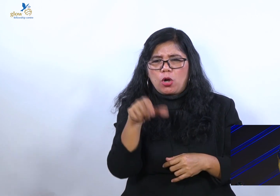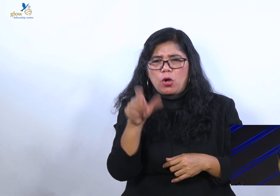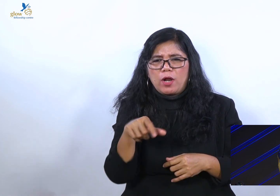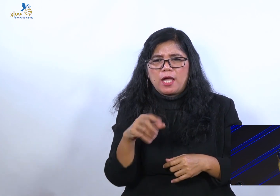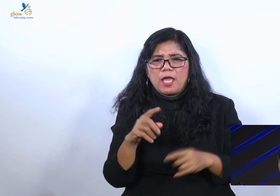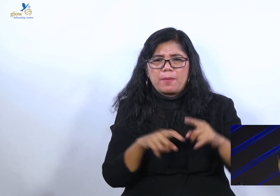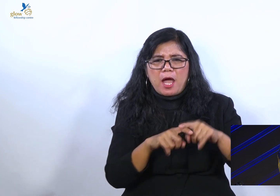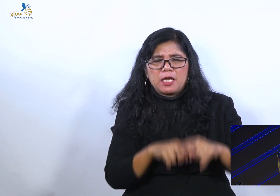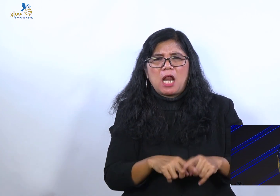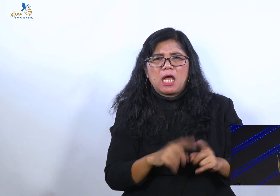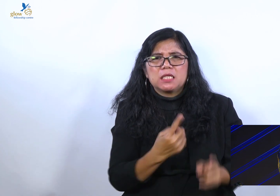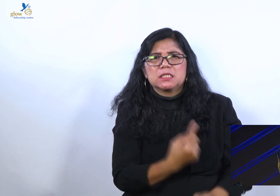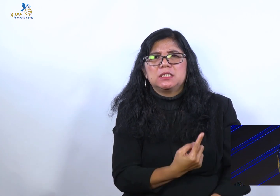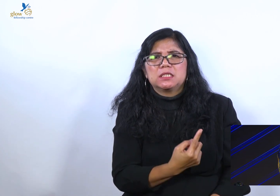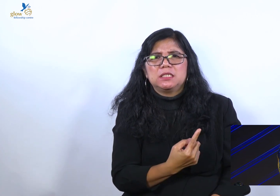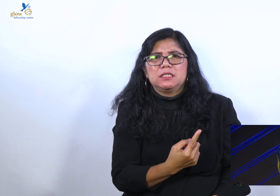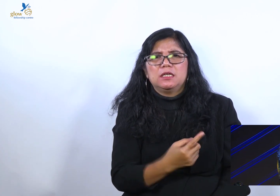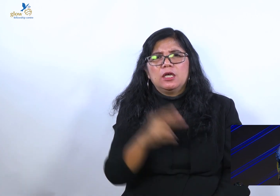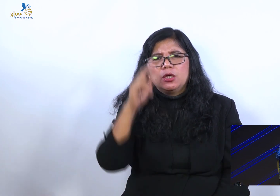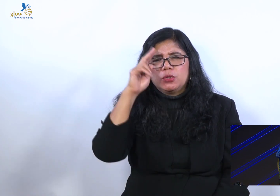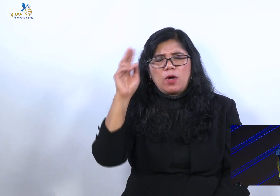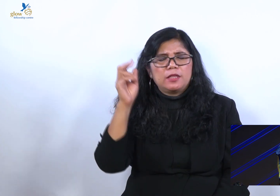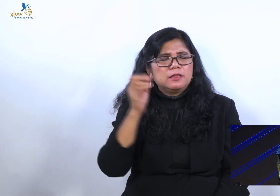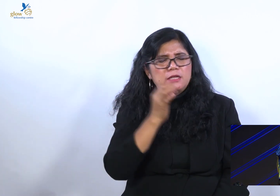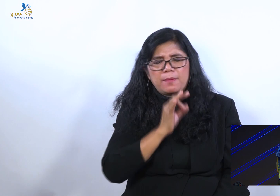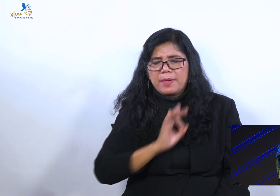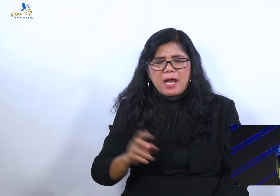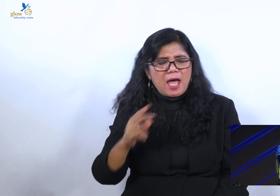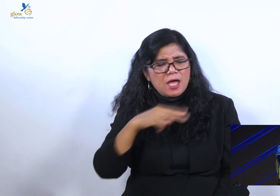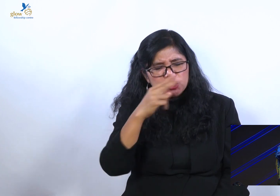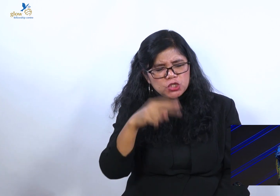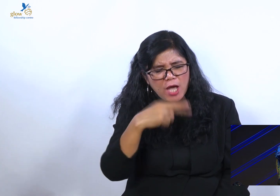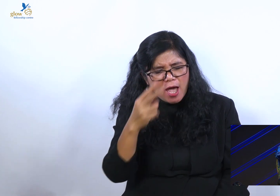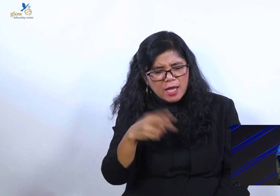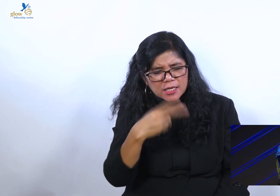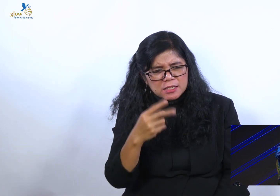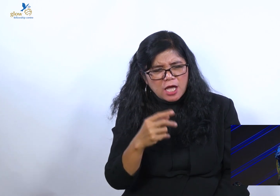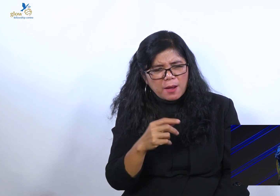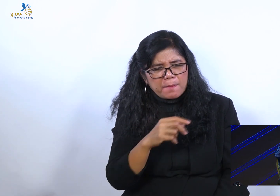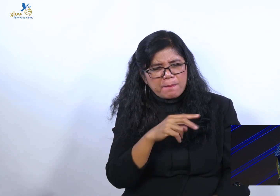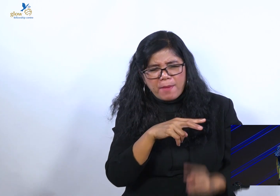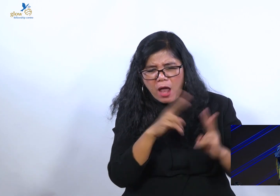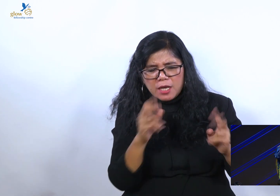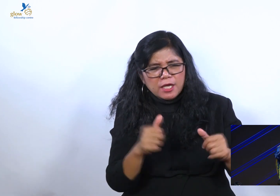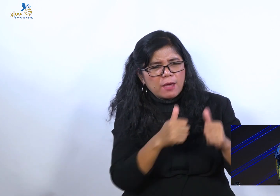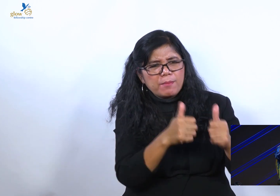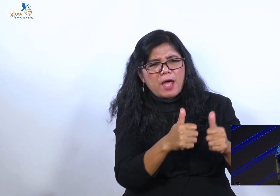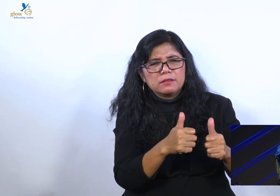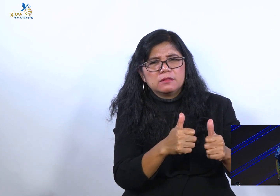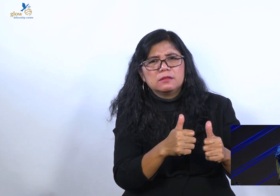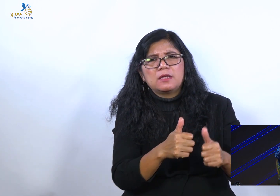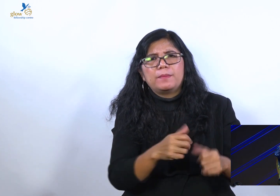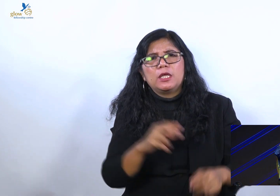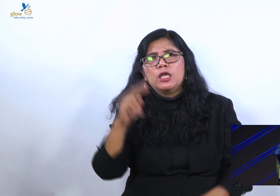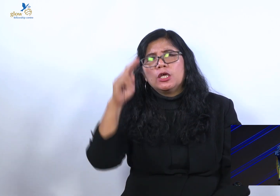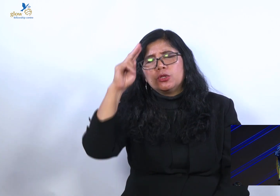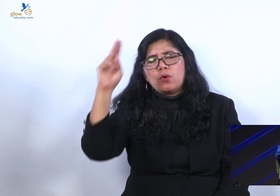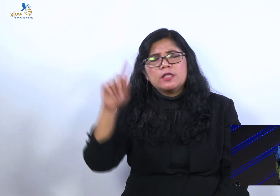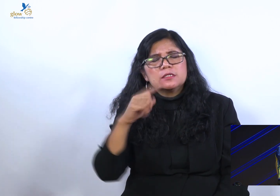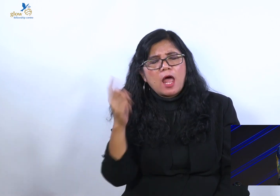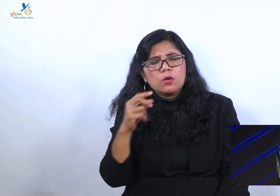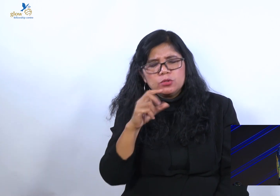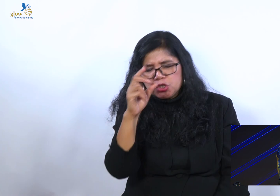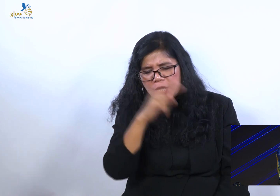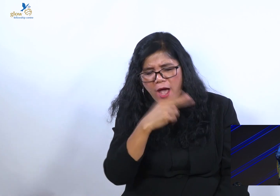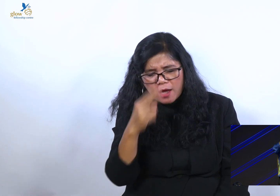Tuhan gak cari siapa yang paling hebat. Tapi Tuhan cari siapa yang mau dengar-dengaran. Siapa yang mau taan. Siapa yang mau